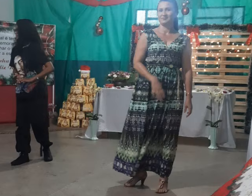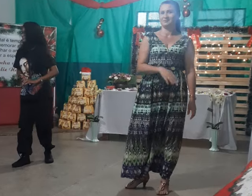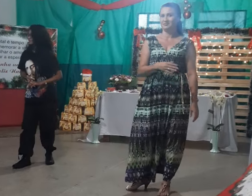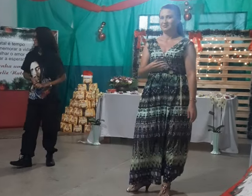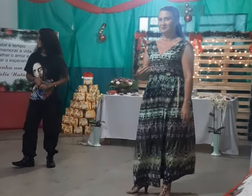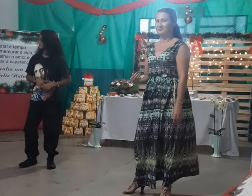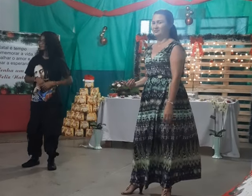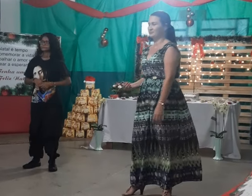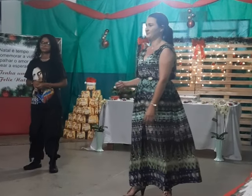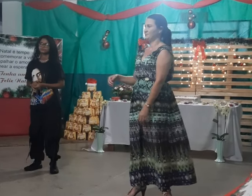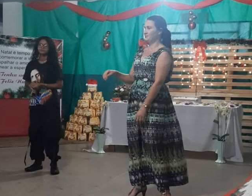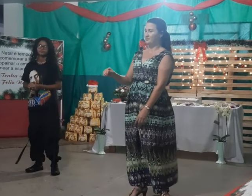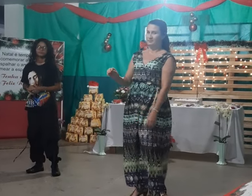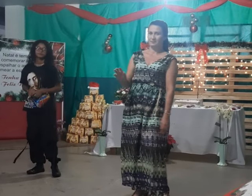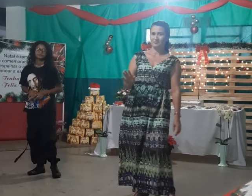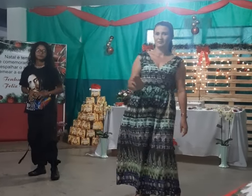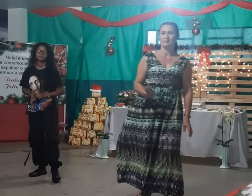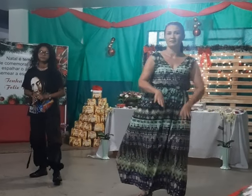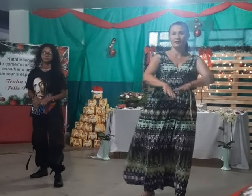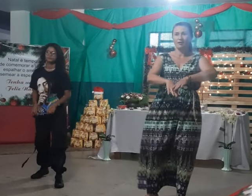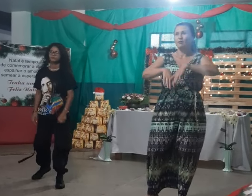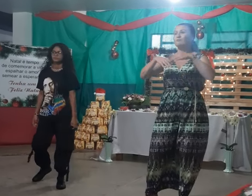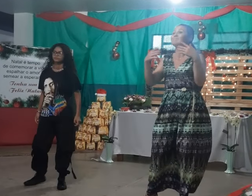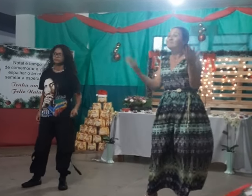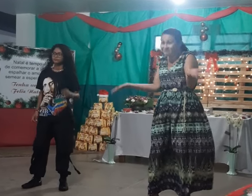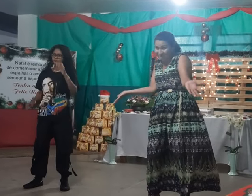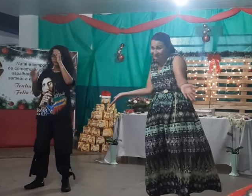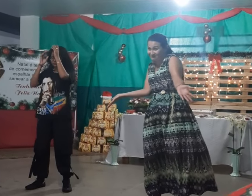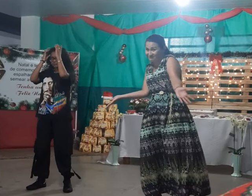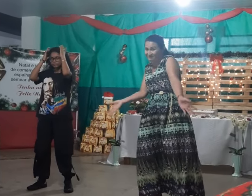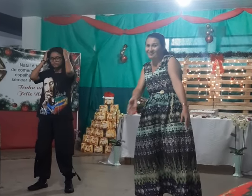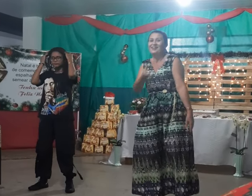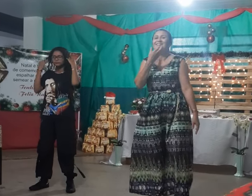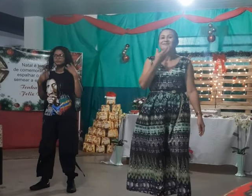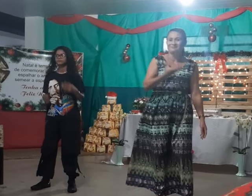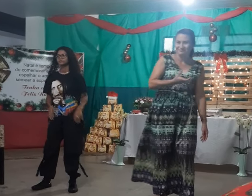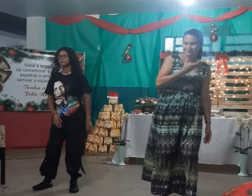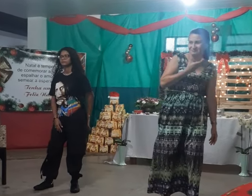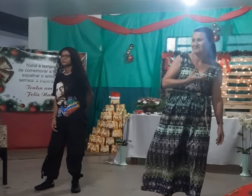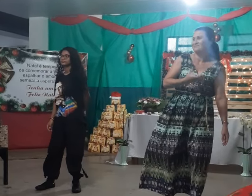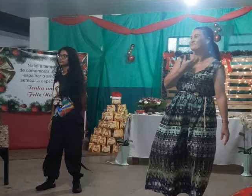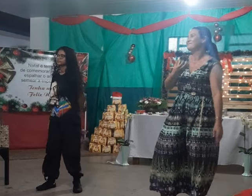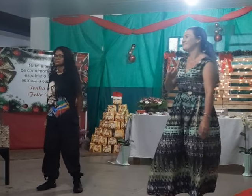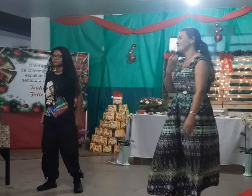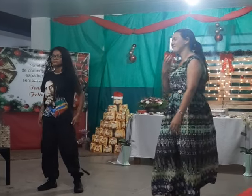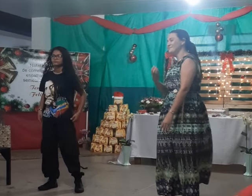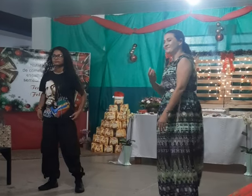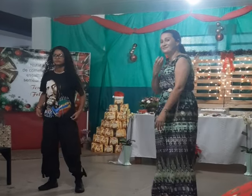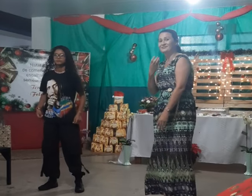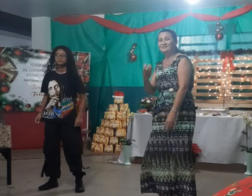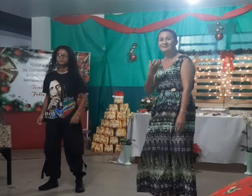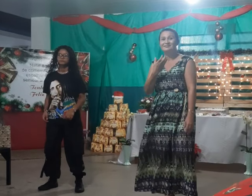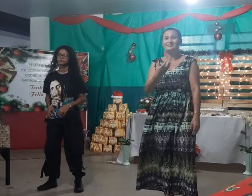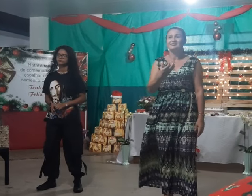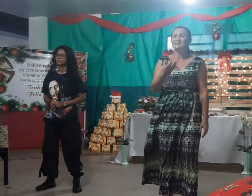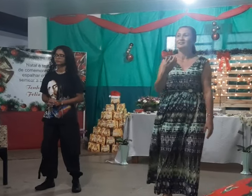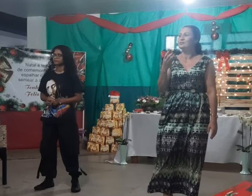Então é Natal, e o que você